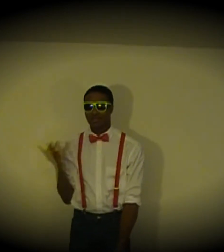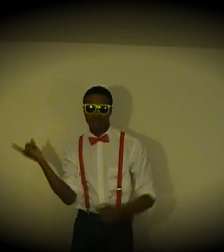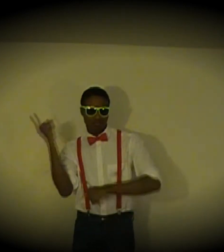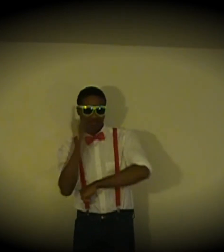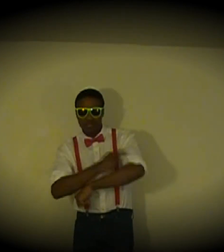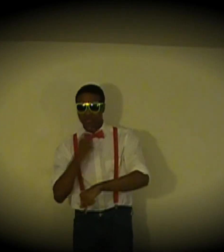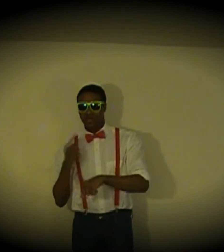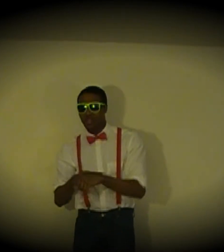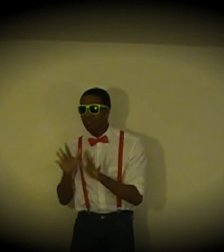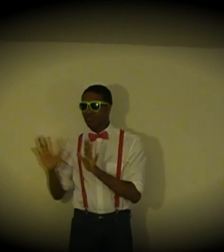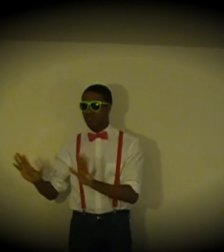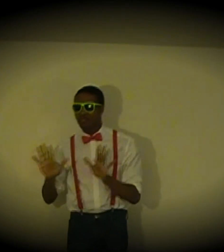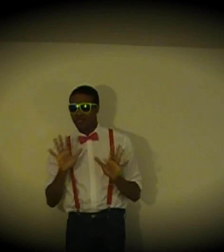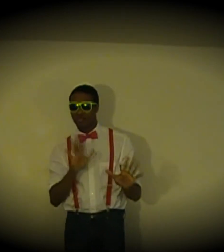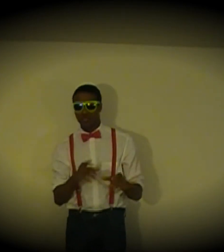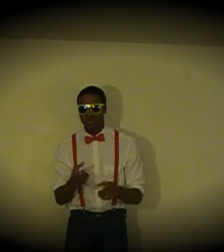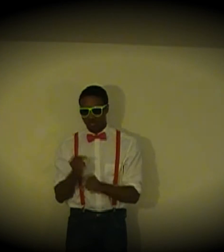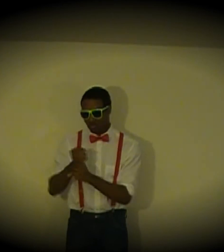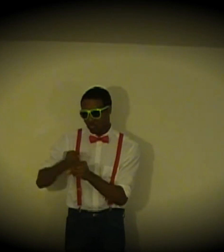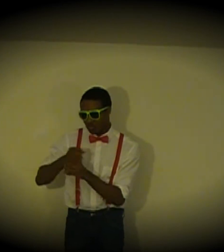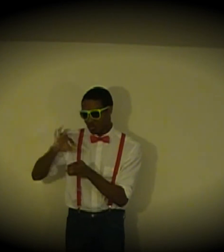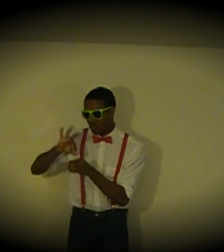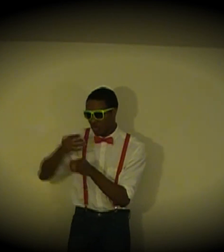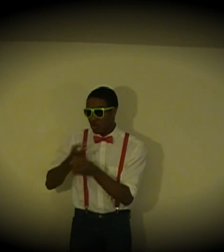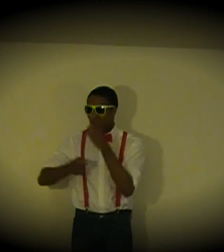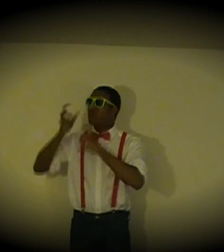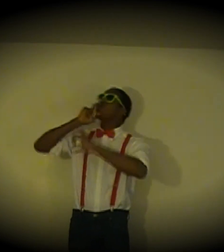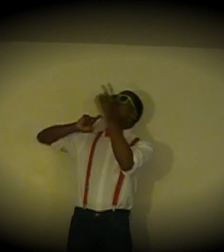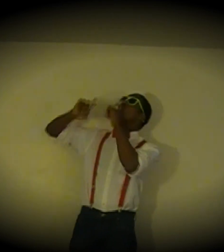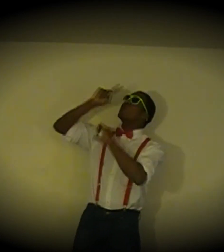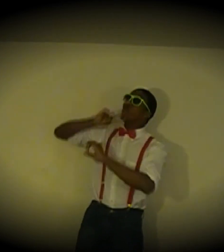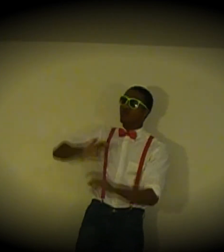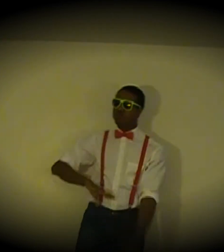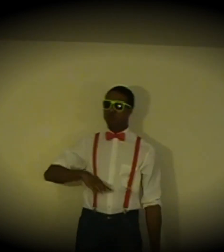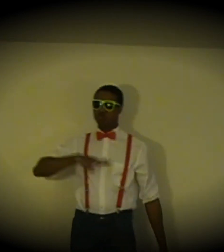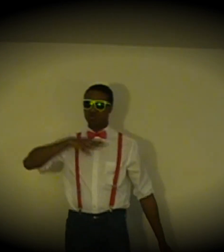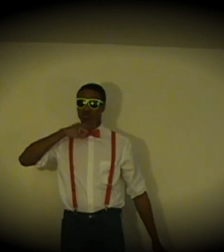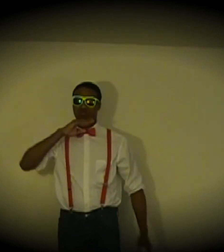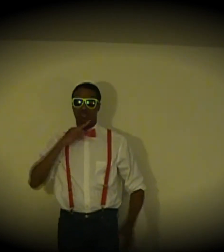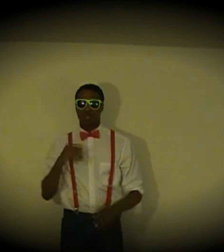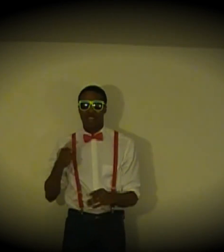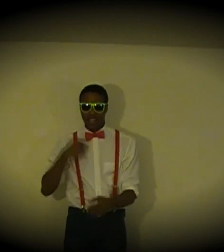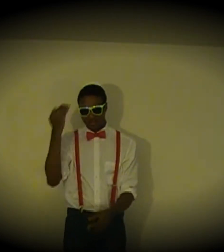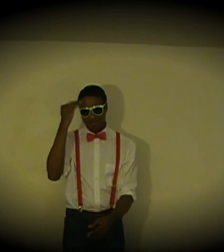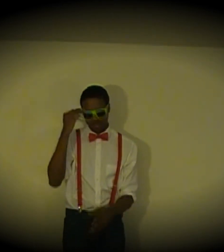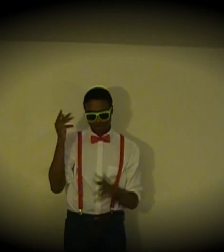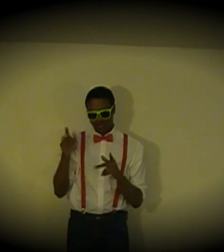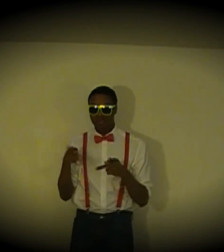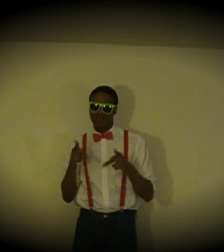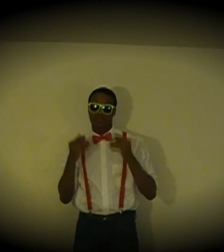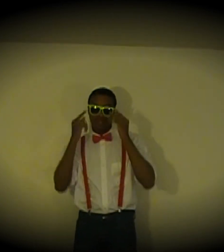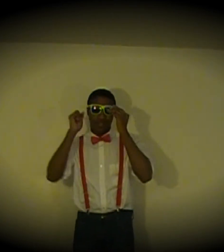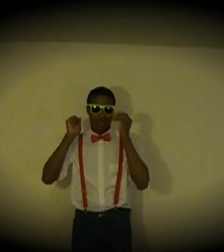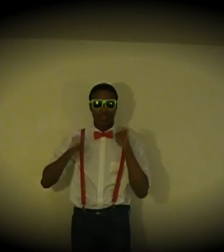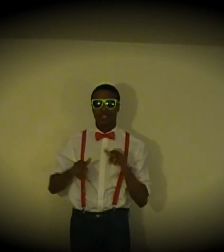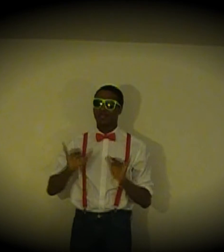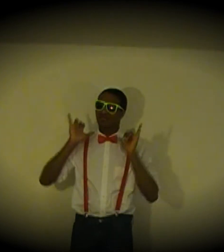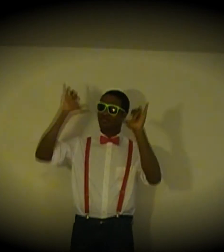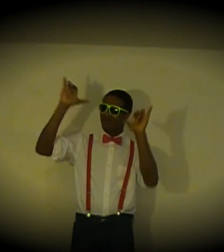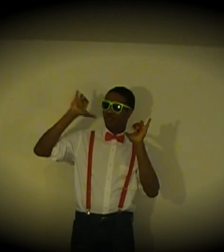선호해 낮에는 너만큼 따사로운 그런 선호해 커피 씻기도 전에 원샷 때리는 선호해